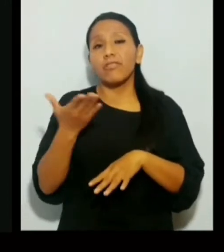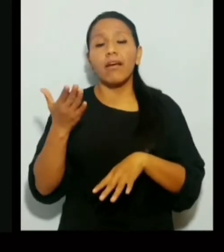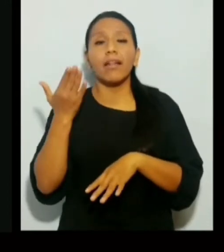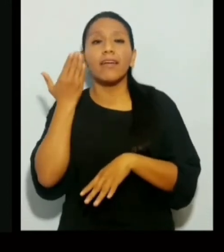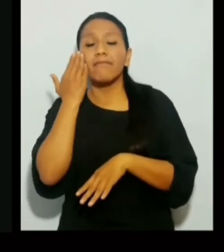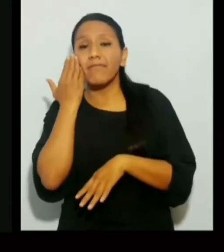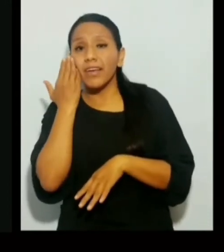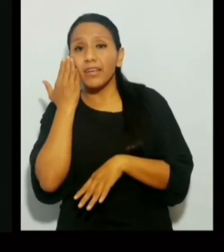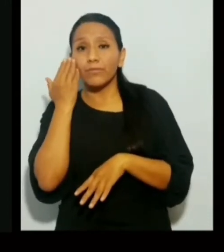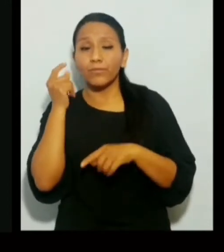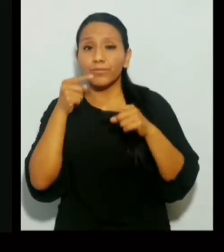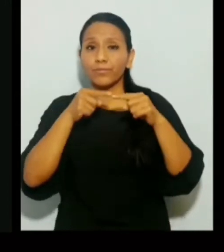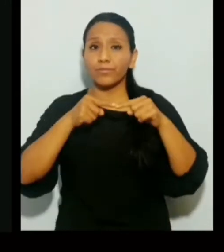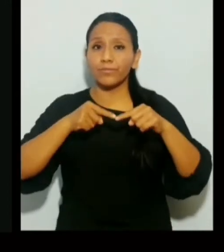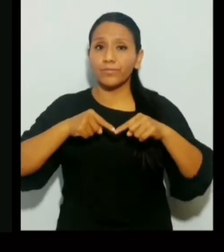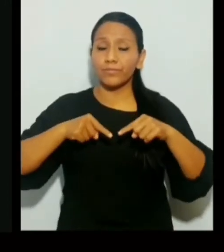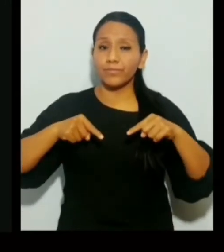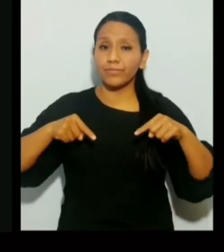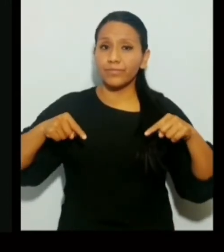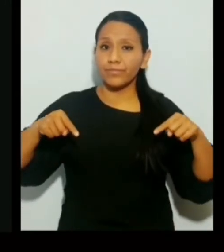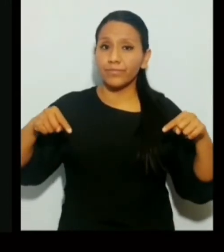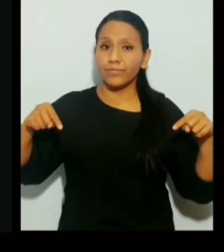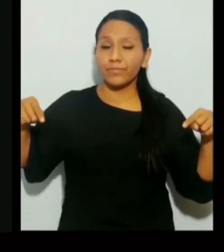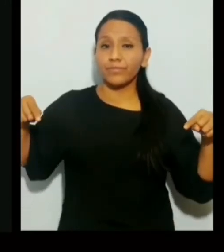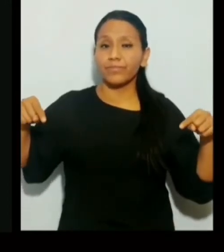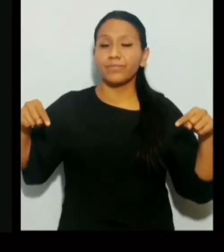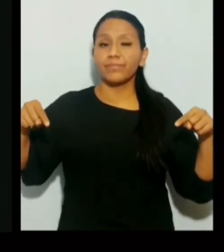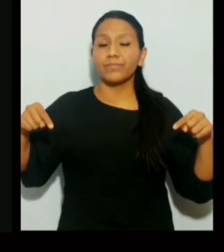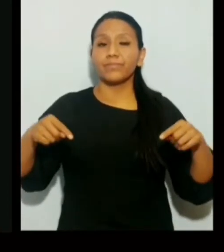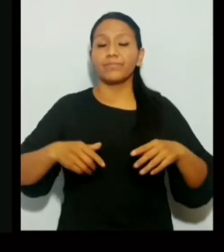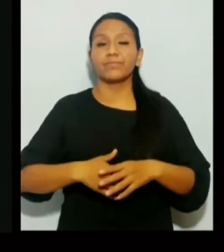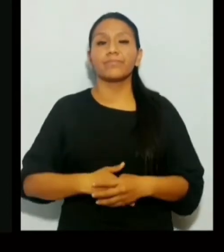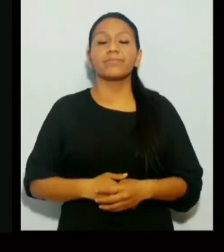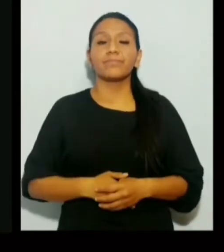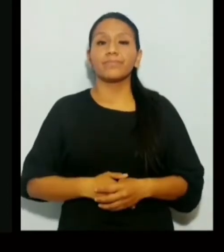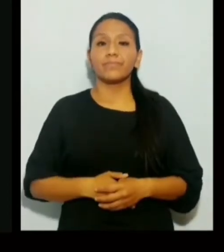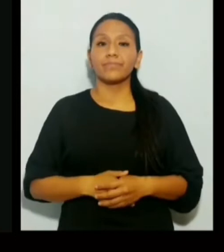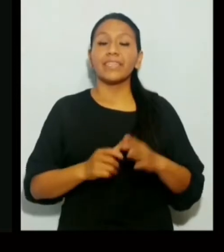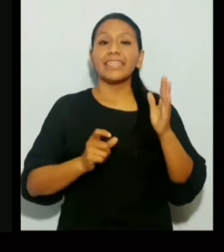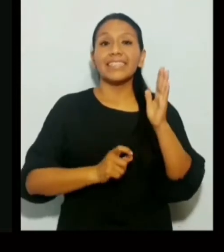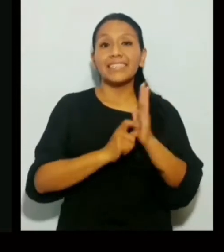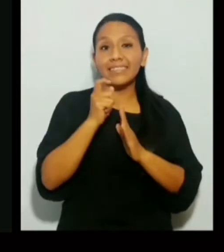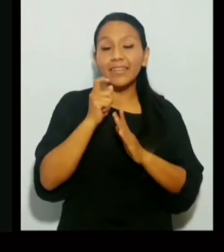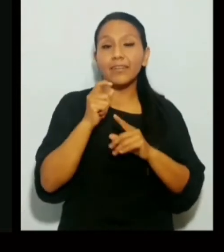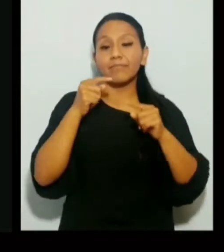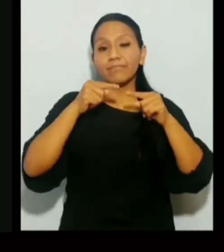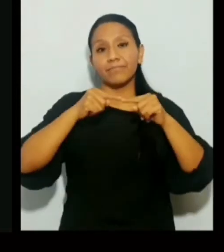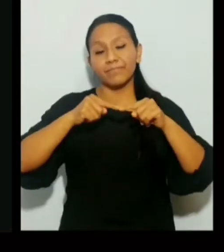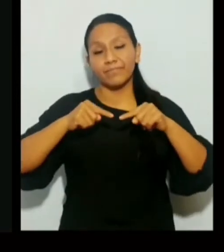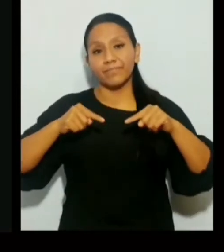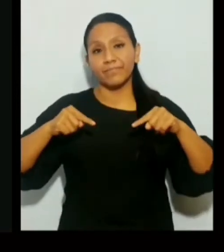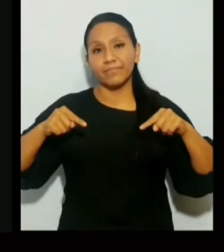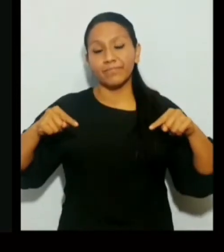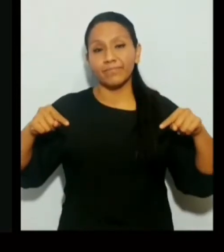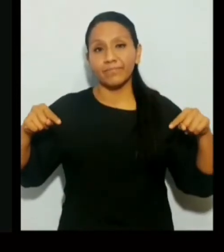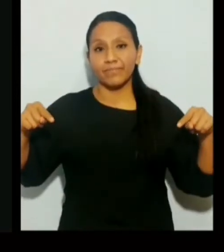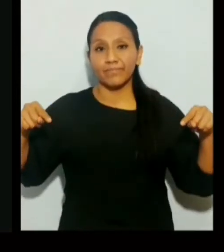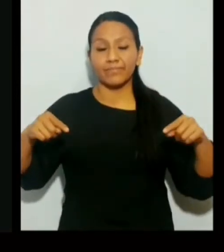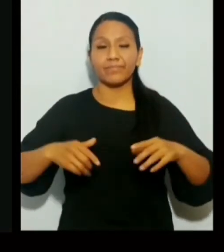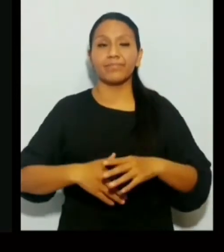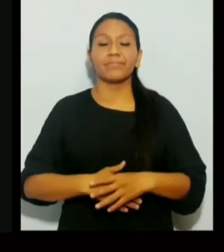.astronomicasygeofisicas.unlp, instagram.astronomicasygeofisicas